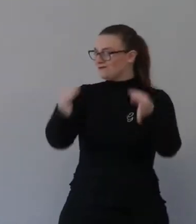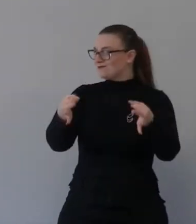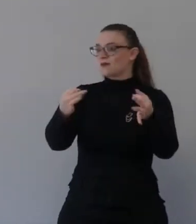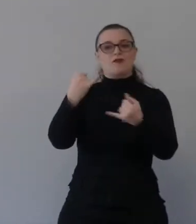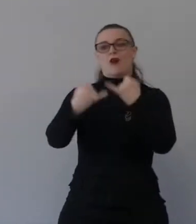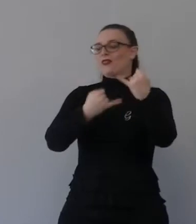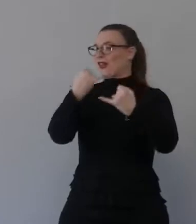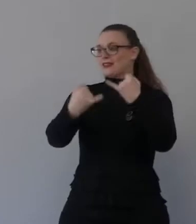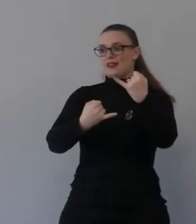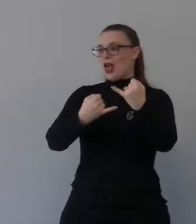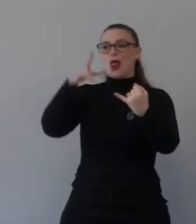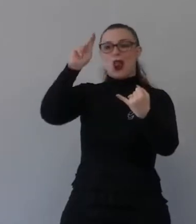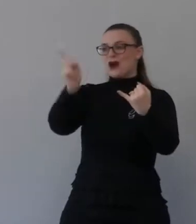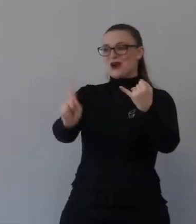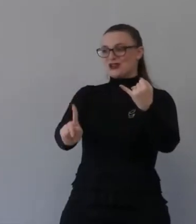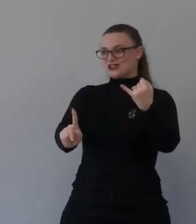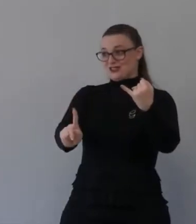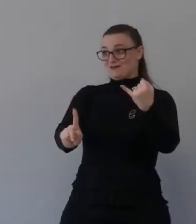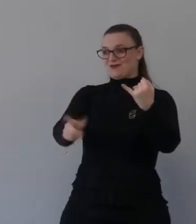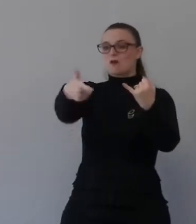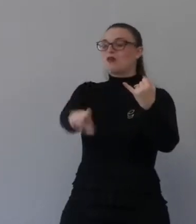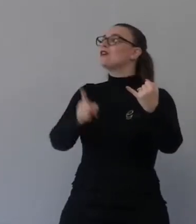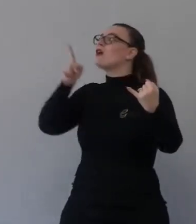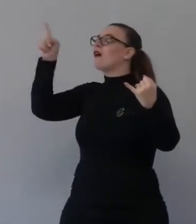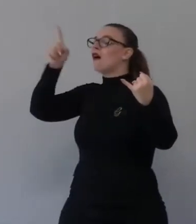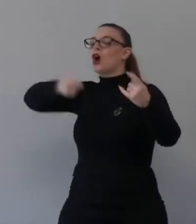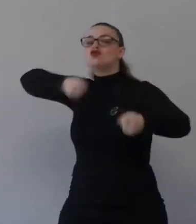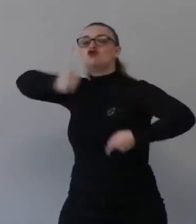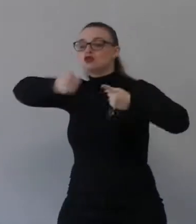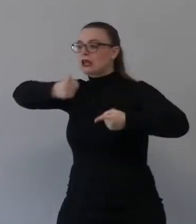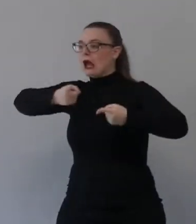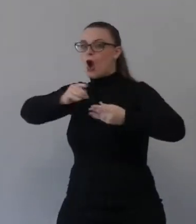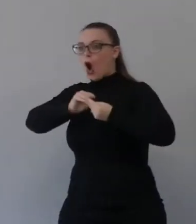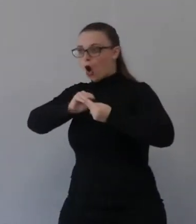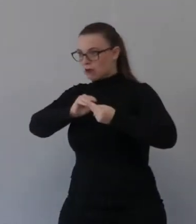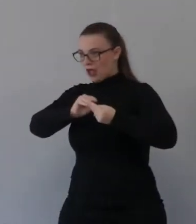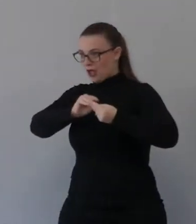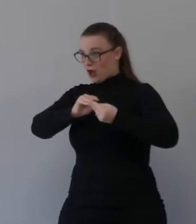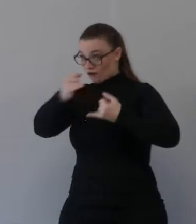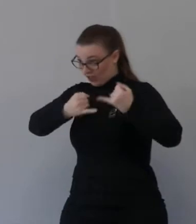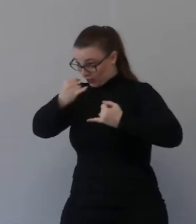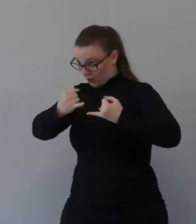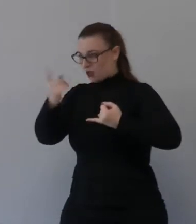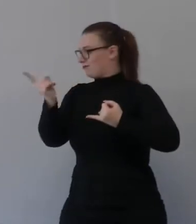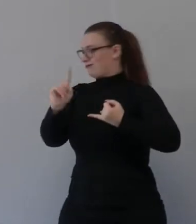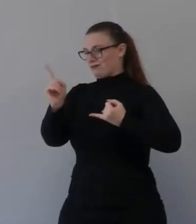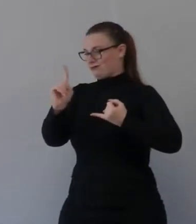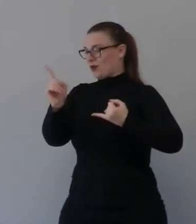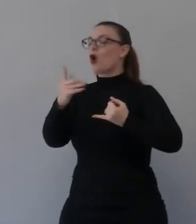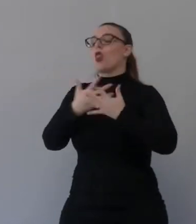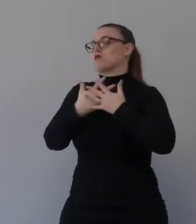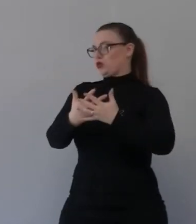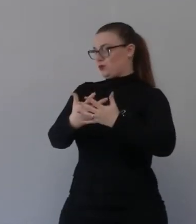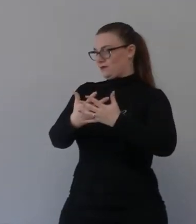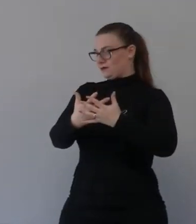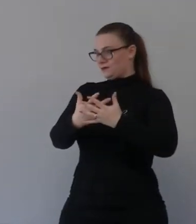Ma non saranno giudicati secondo la legge del Dio, ma saranno giustificati secondo la grazia che porta a Gesù.